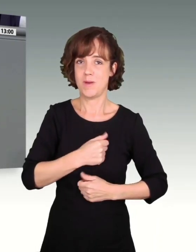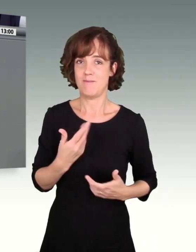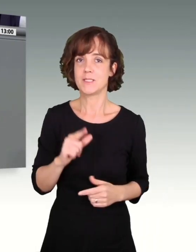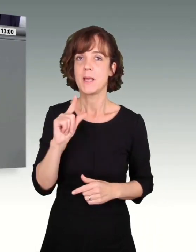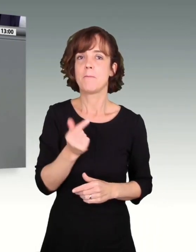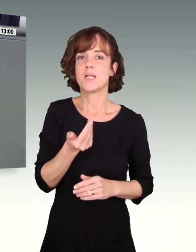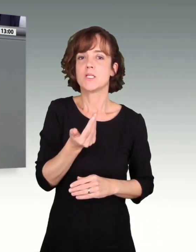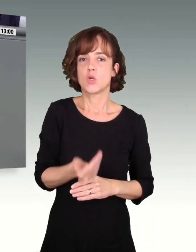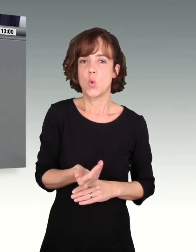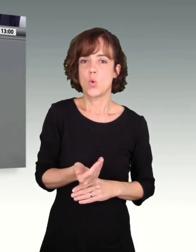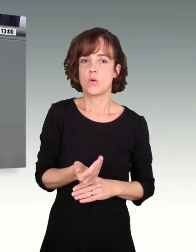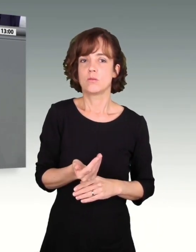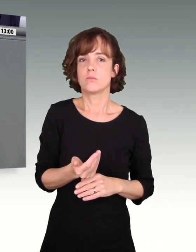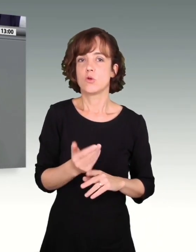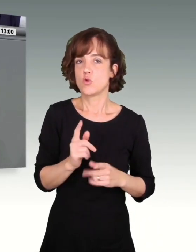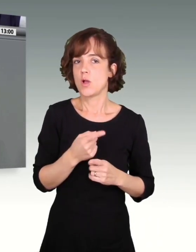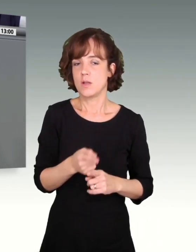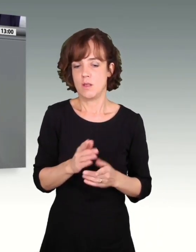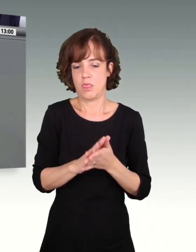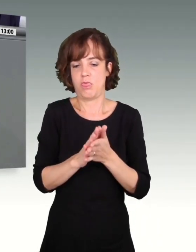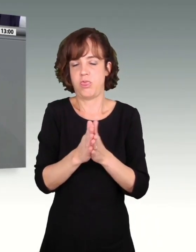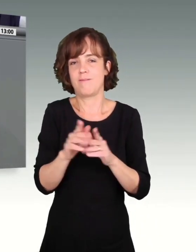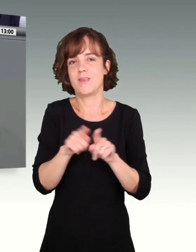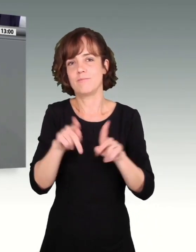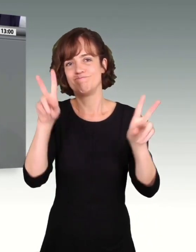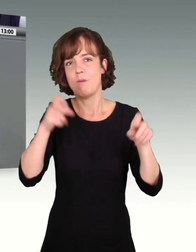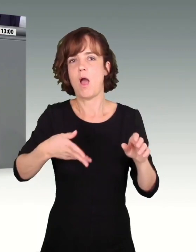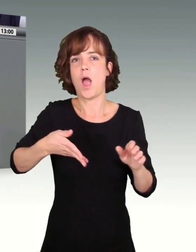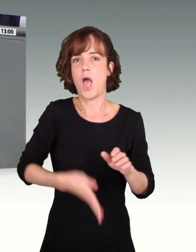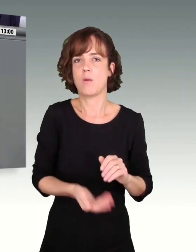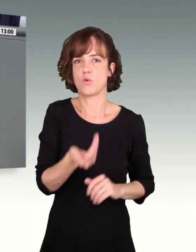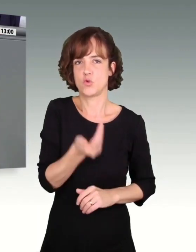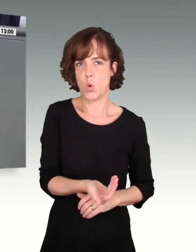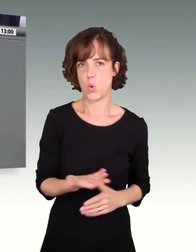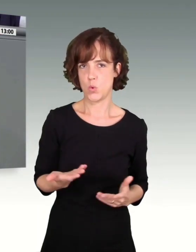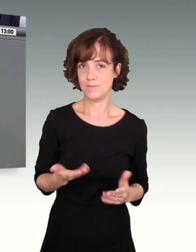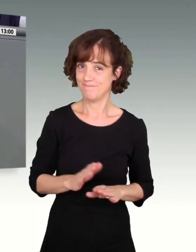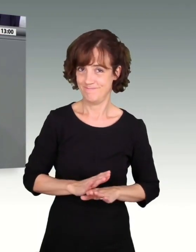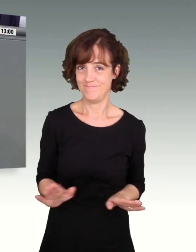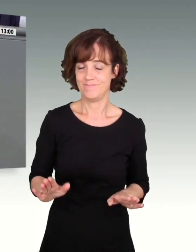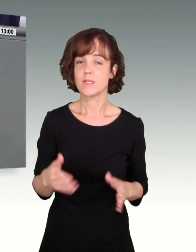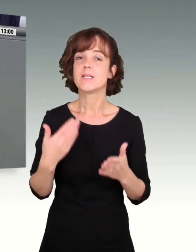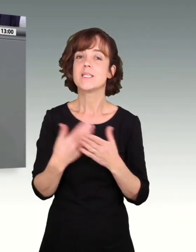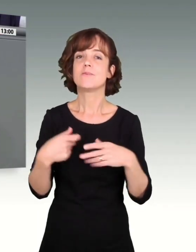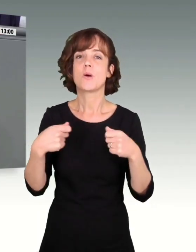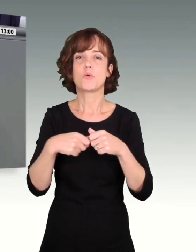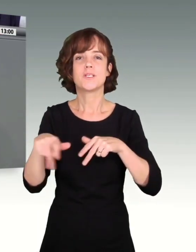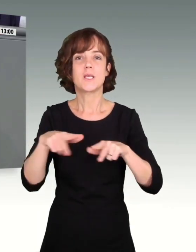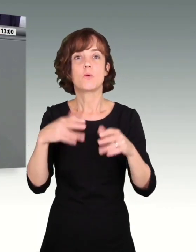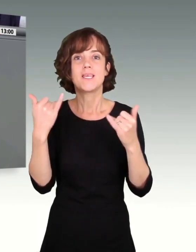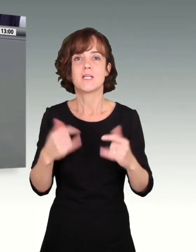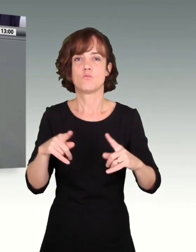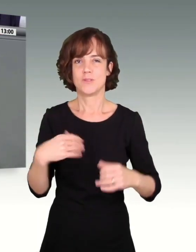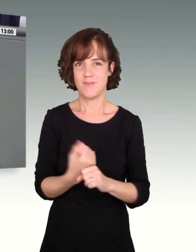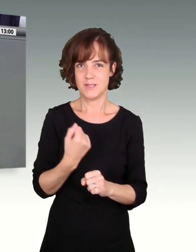Mindestlohn nicht erneut zum Armutslohn verkommt. Deswegen muss die Bundesregierung jetzt gesetzgeberisch